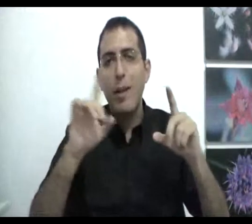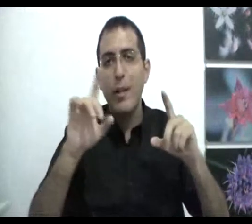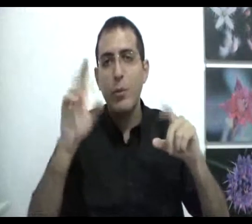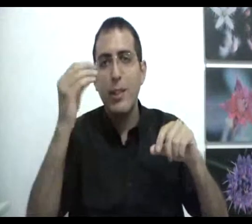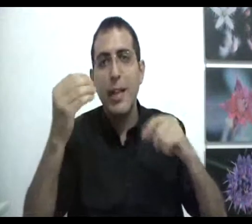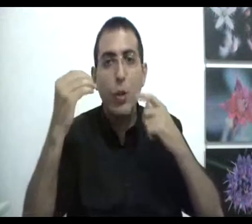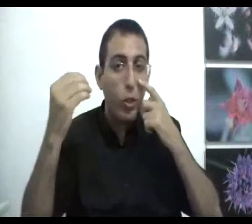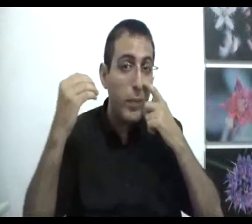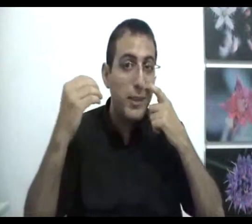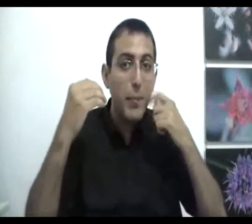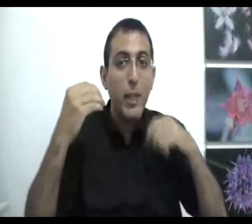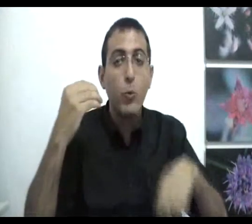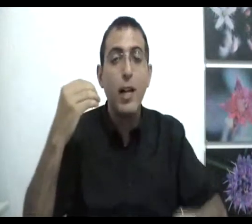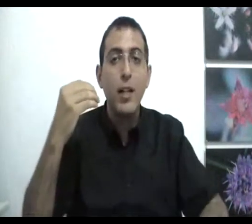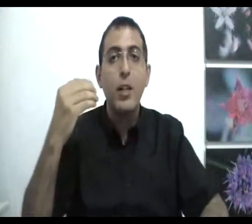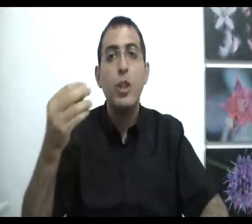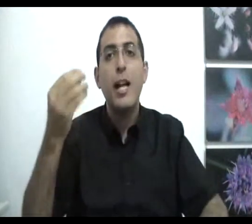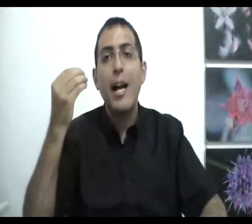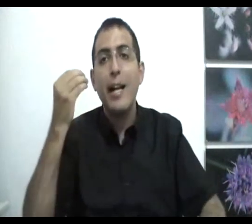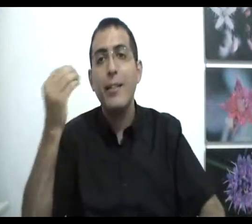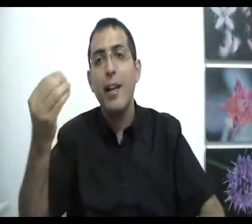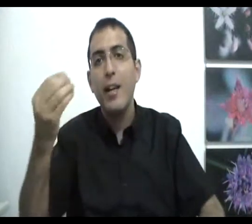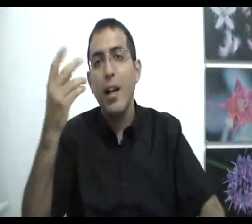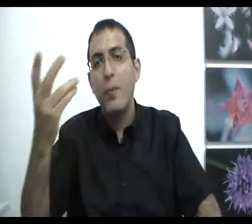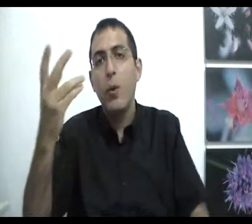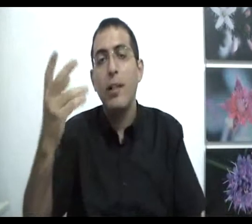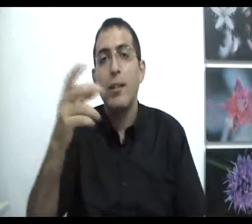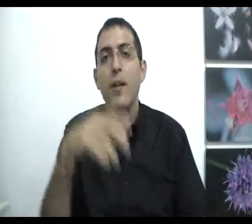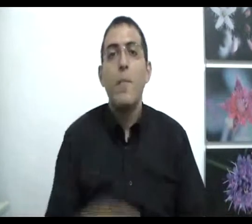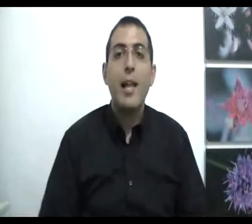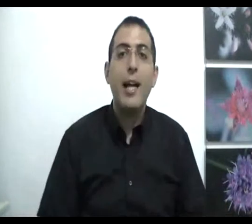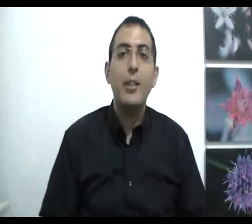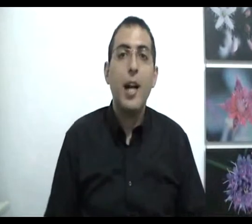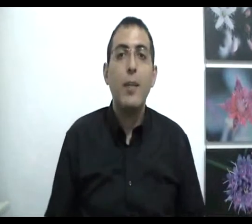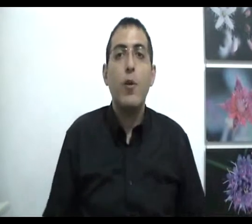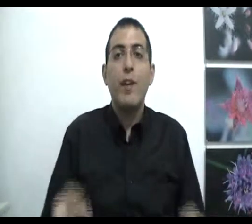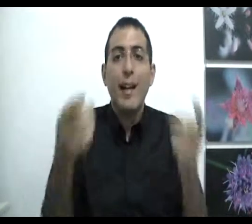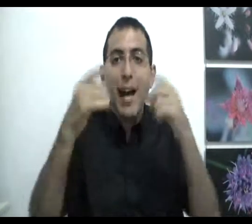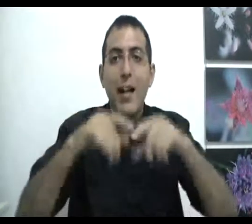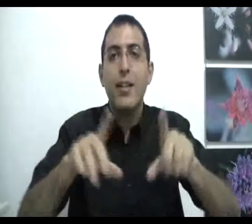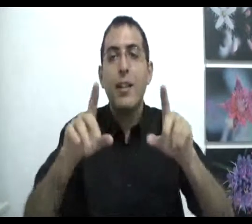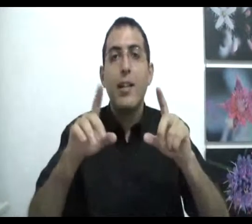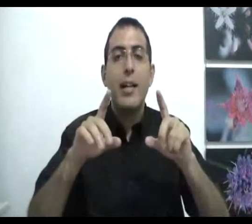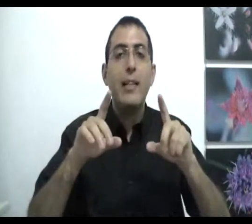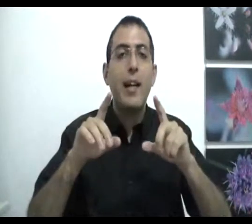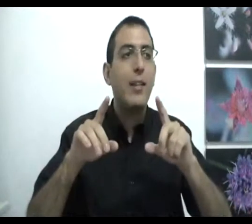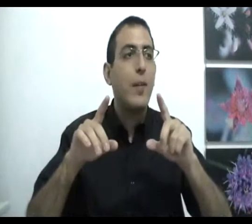באחדות, אתה עדיין עוד לא נמצא בנקודה של ההיעדר המוחלט. רק אשר אדם חווה רק את ההיעדר